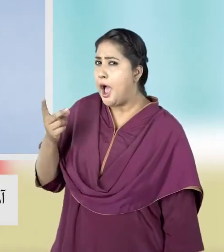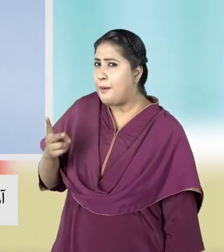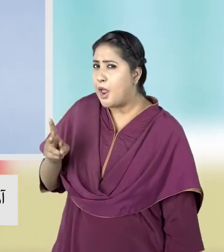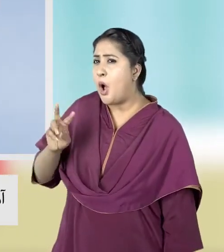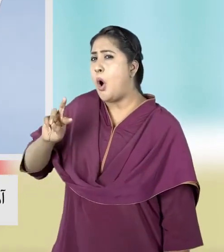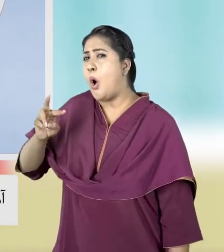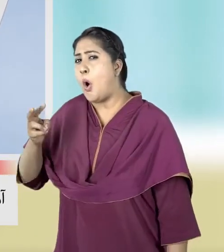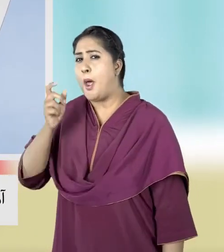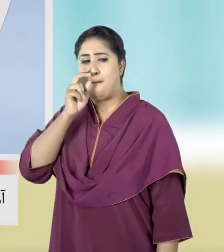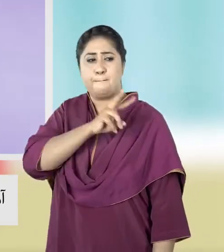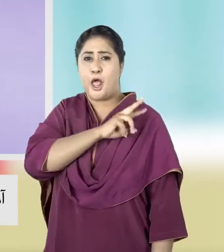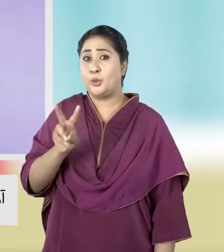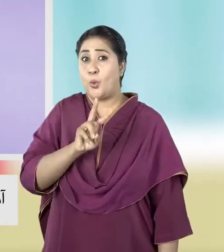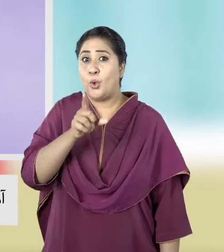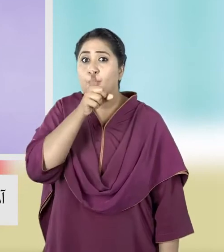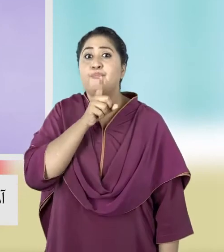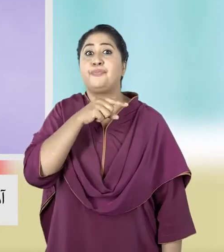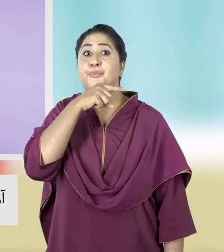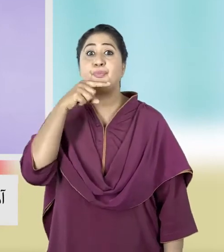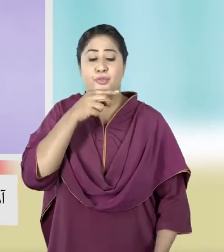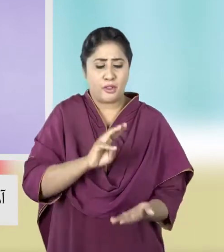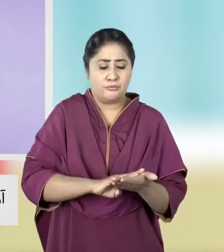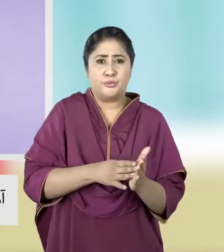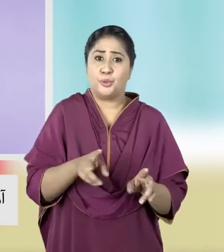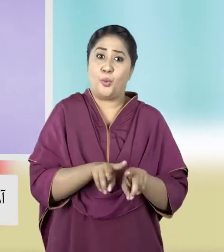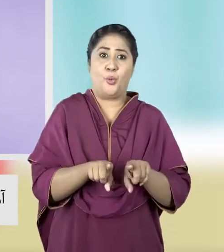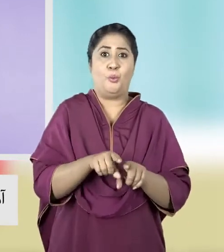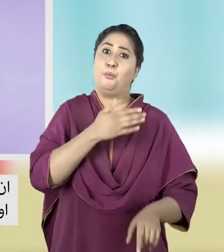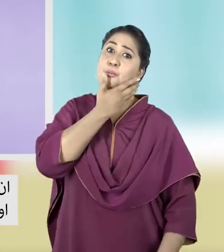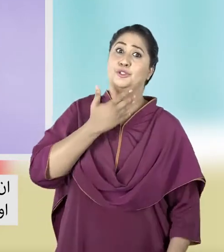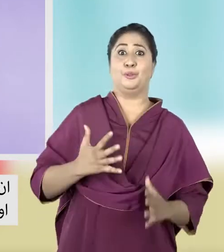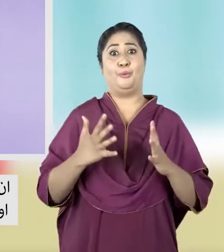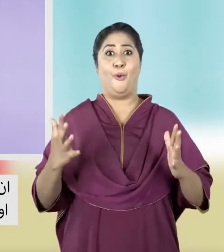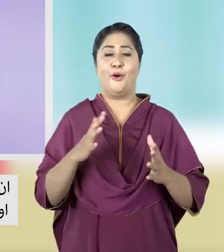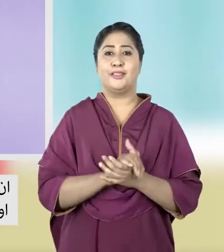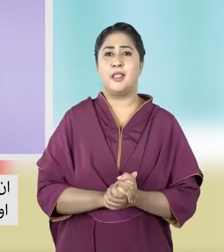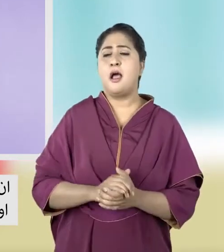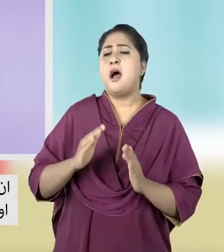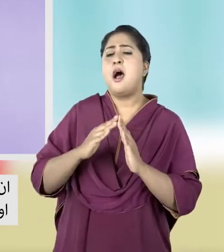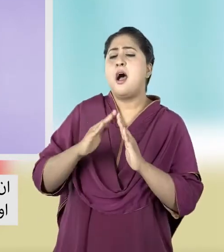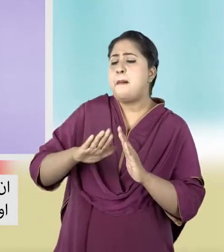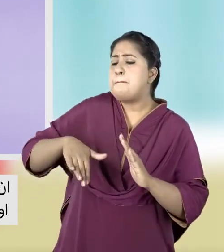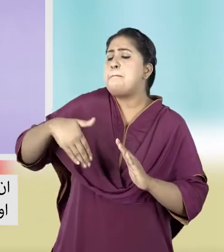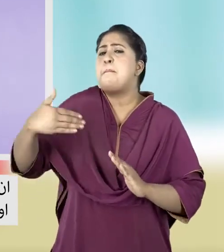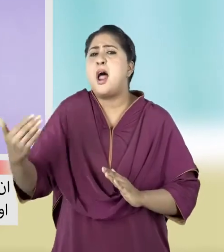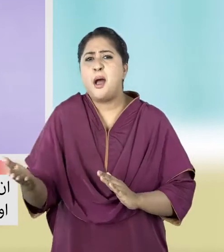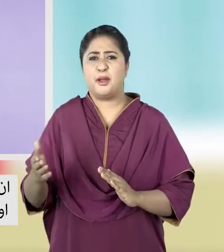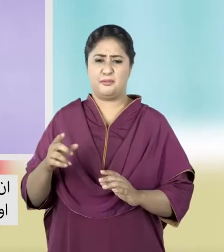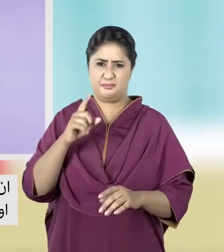कबाब और आईशा को खीर बहुत पसंद है उनकी परोसन केली और पूजा भी एड़ पर आ